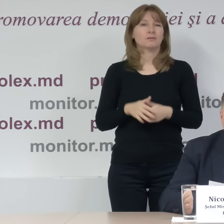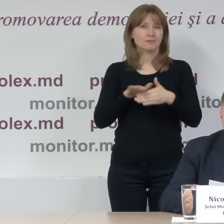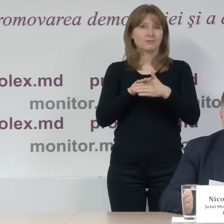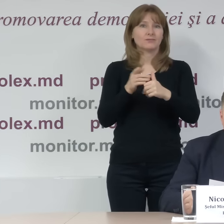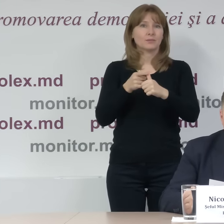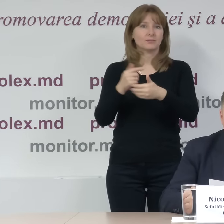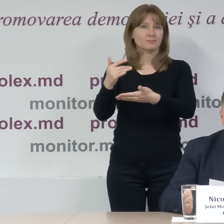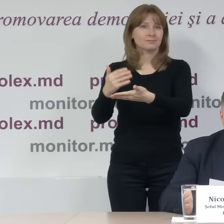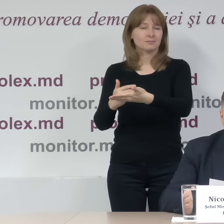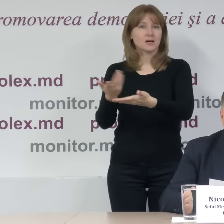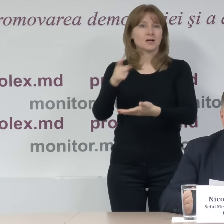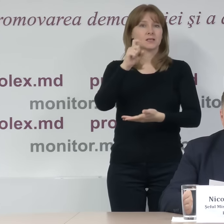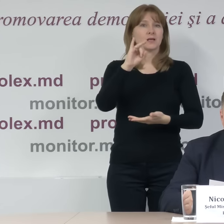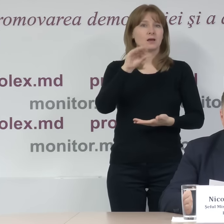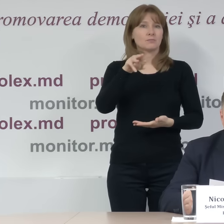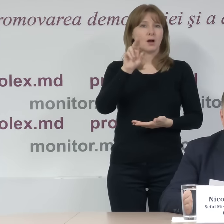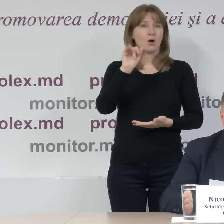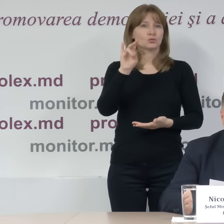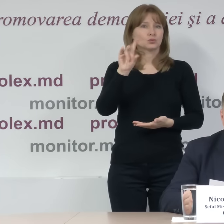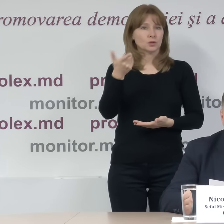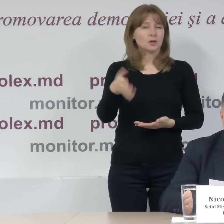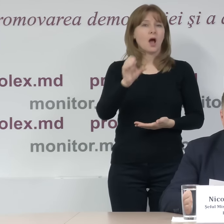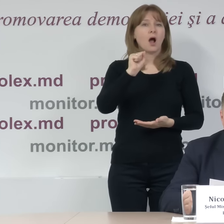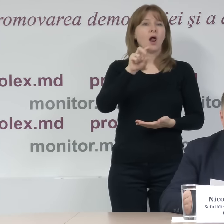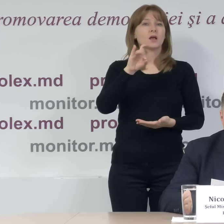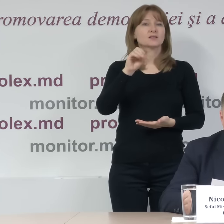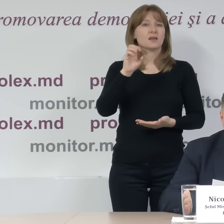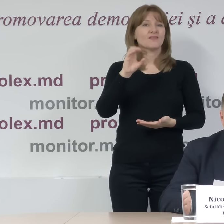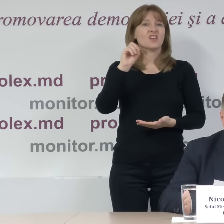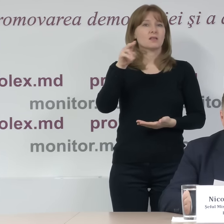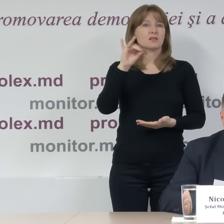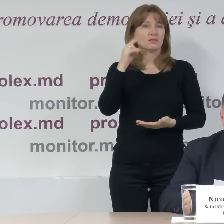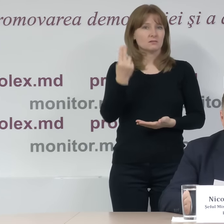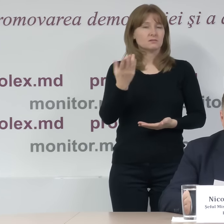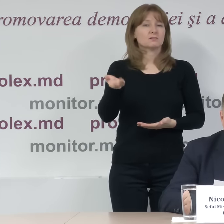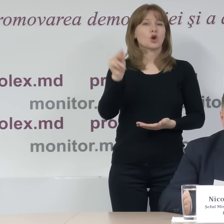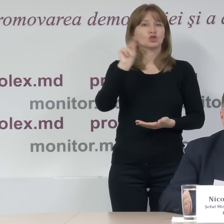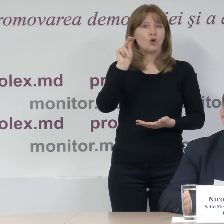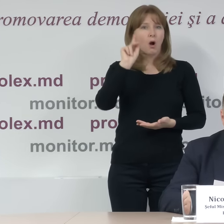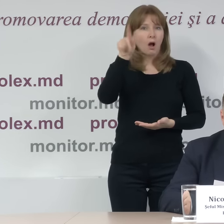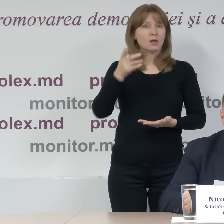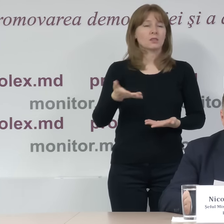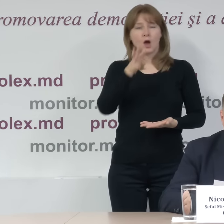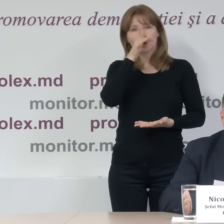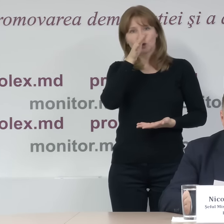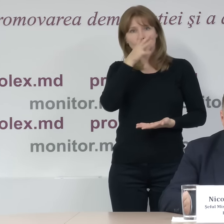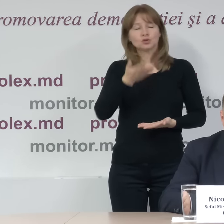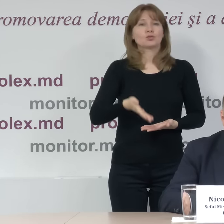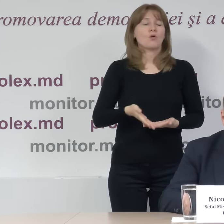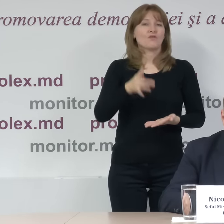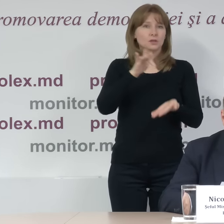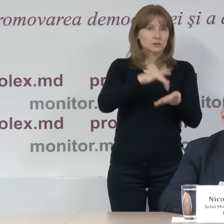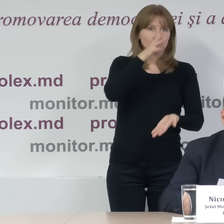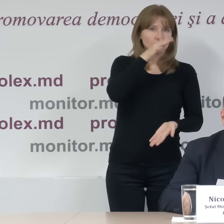în localități precum Zaim, Căușeni, Alexeiev, Căiedineț, Ciocana, Chișinău, Centru,